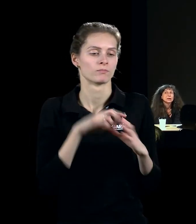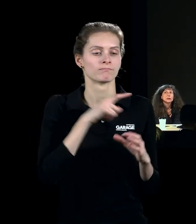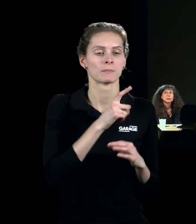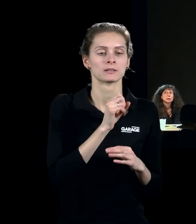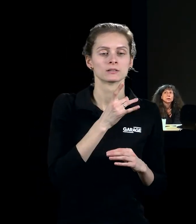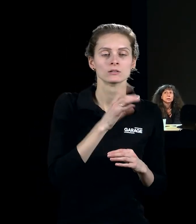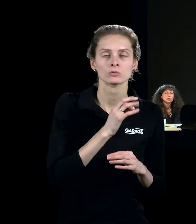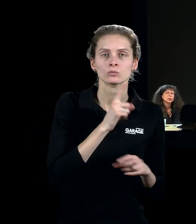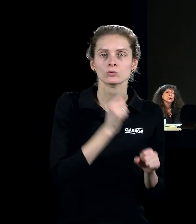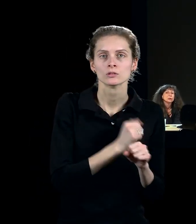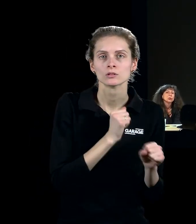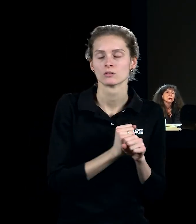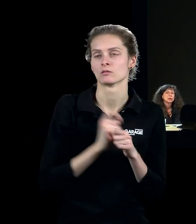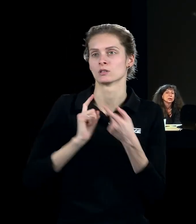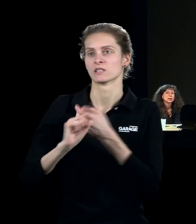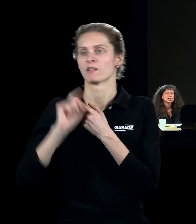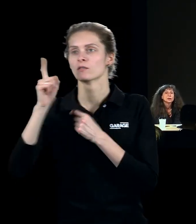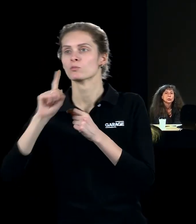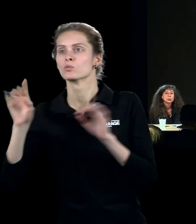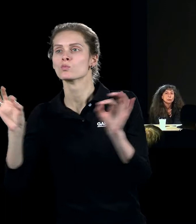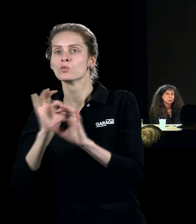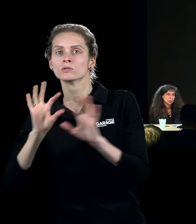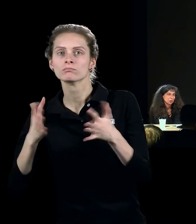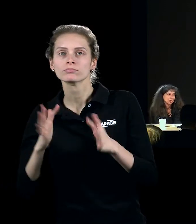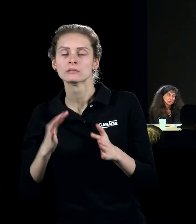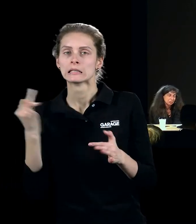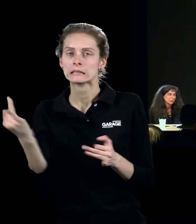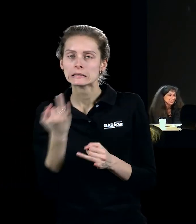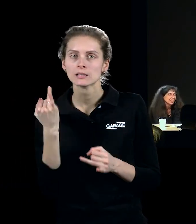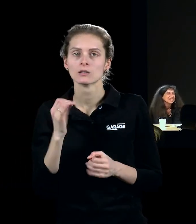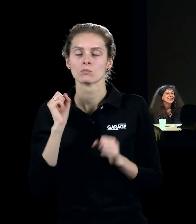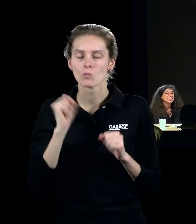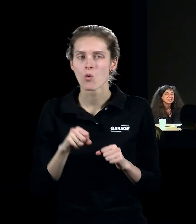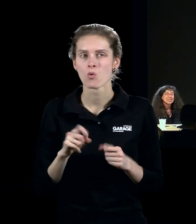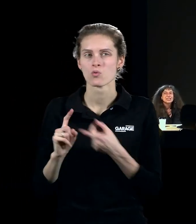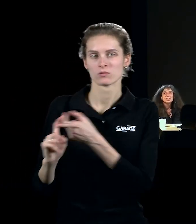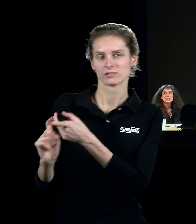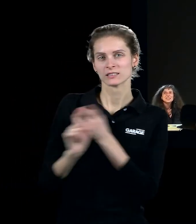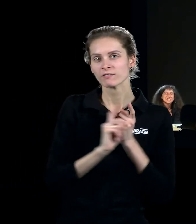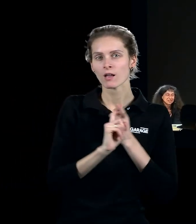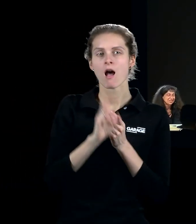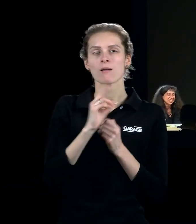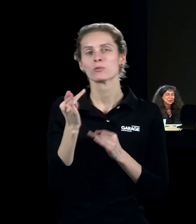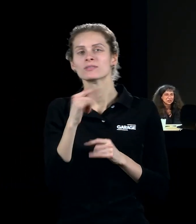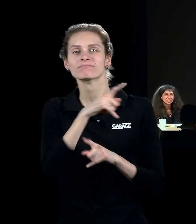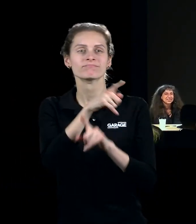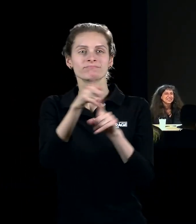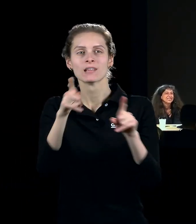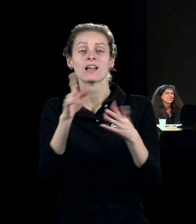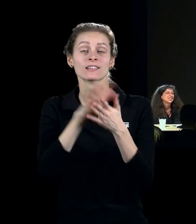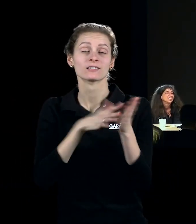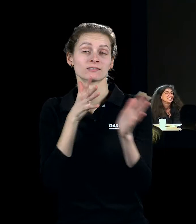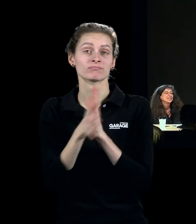происходило в музыке, это тоже достаточно интересный сюжет, который можно, если кому интересно, продолжить